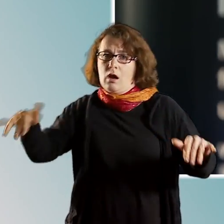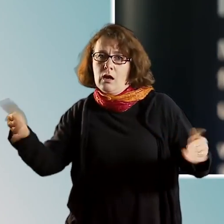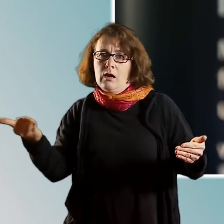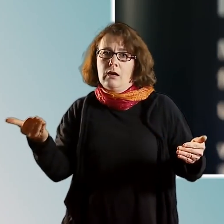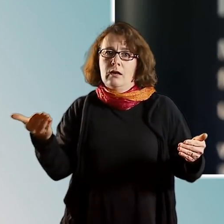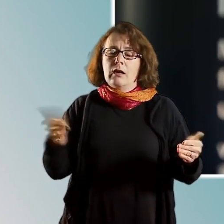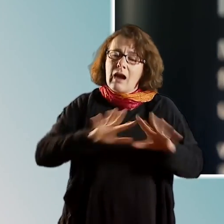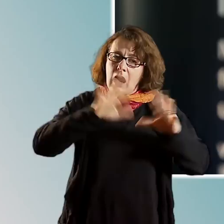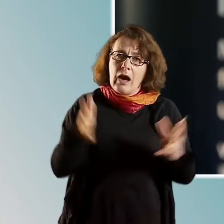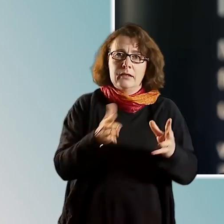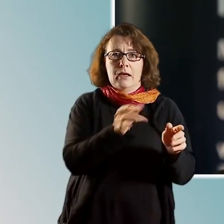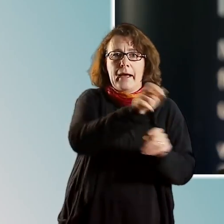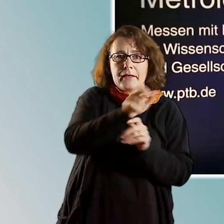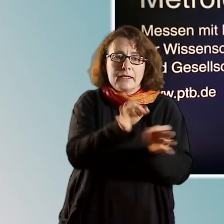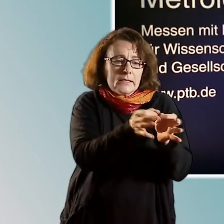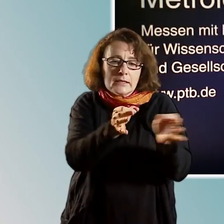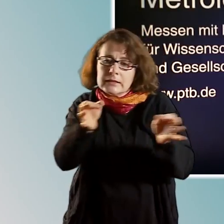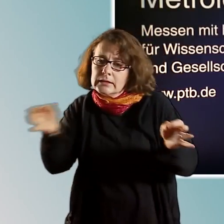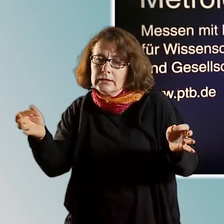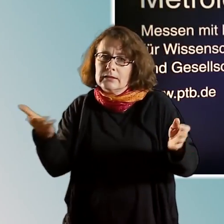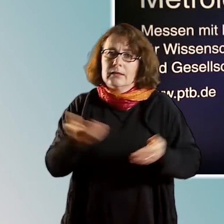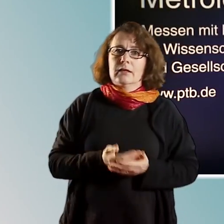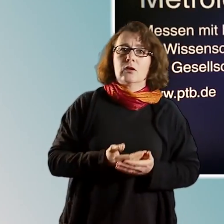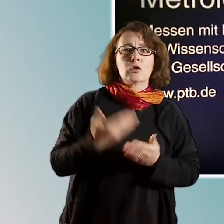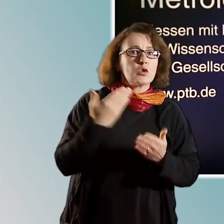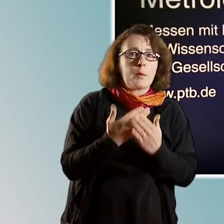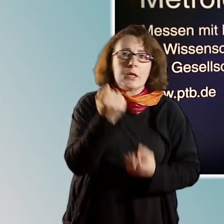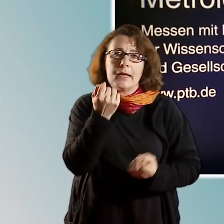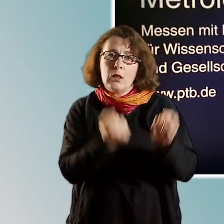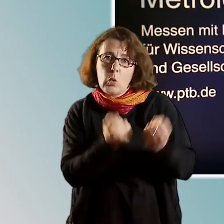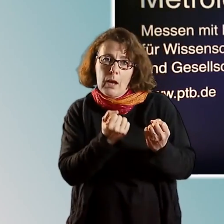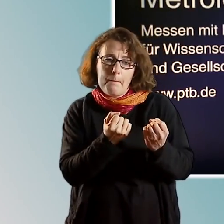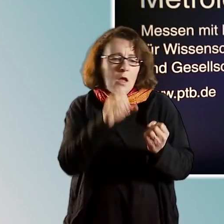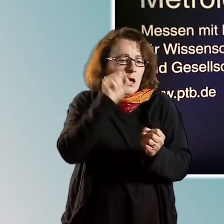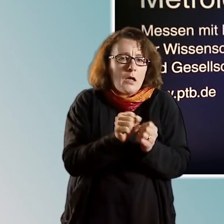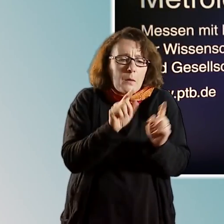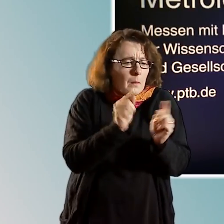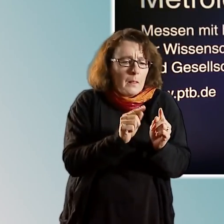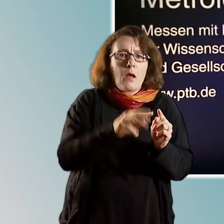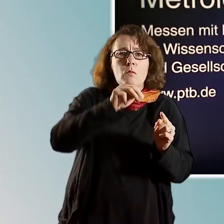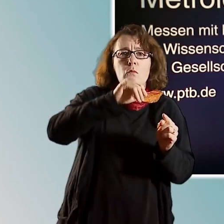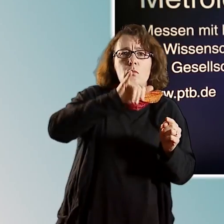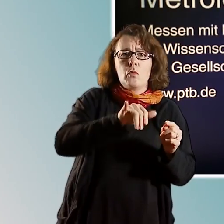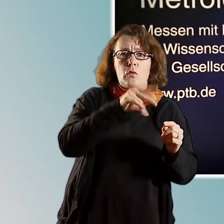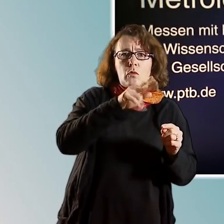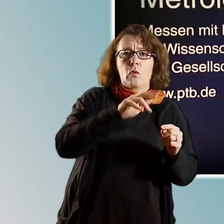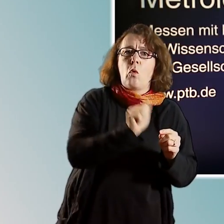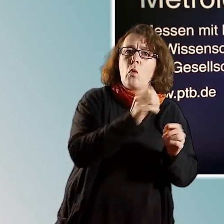Skala dieser Einheit kümmert. Also beim Kilogramm etwa von Mikrogramm bis zu mehreren tausend Tonnen. Bei der